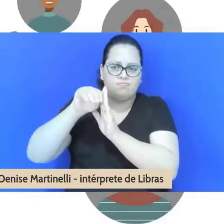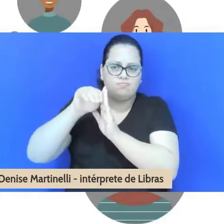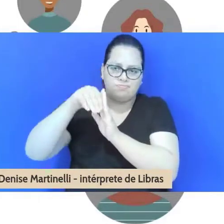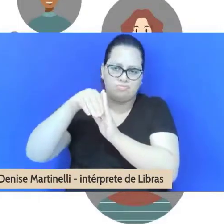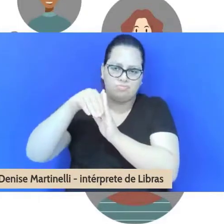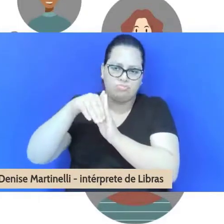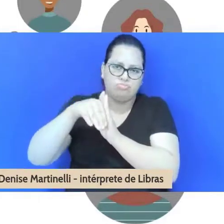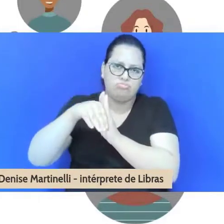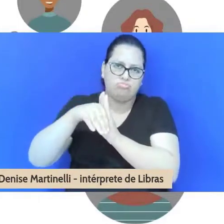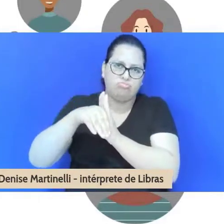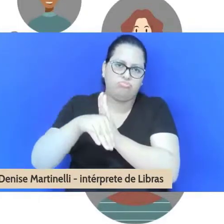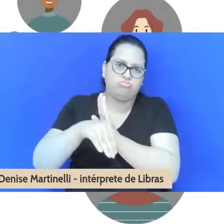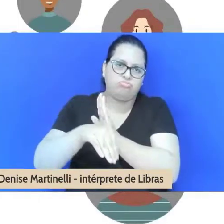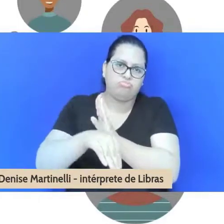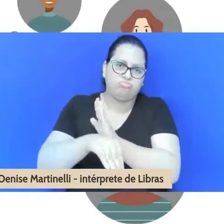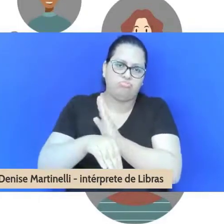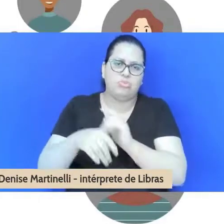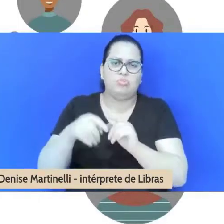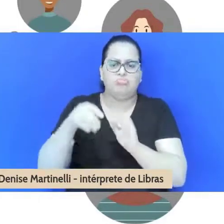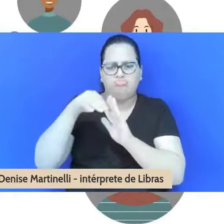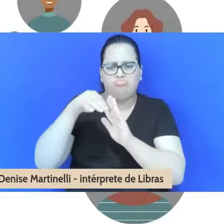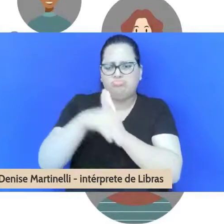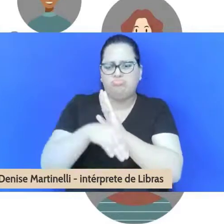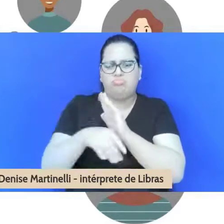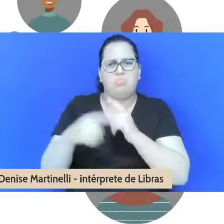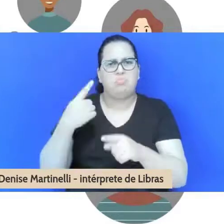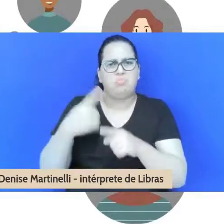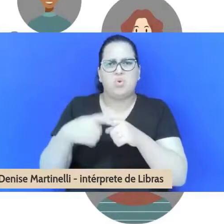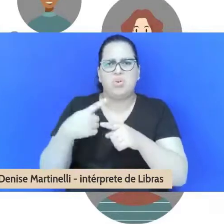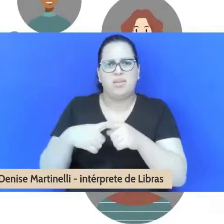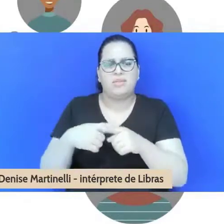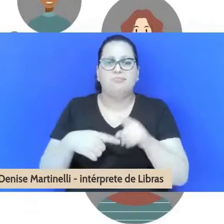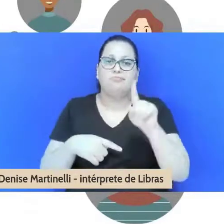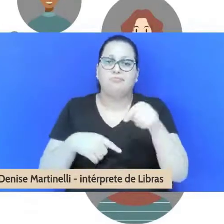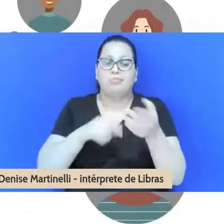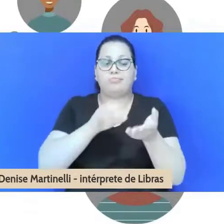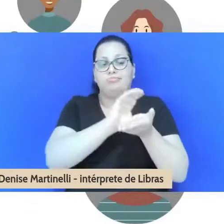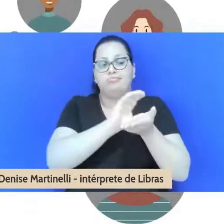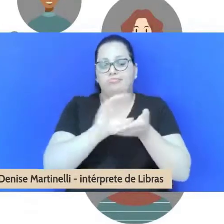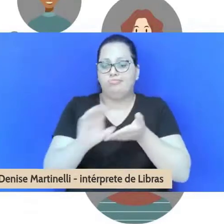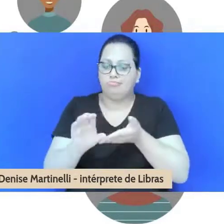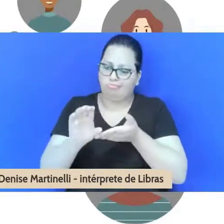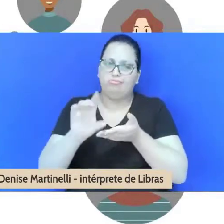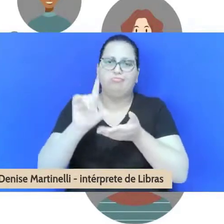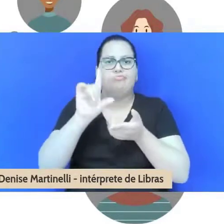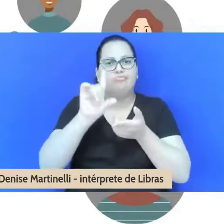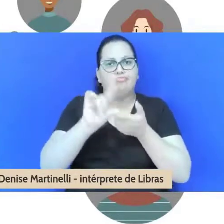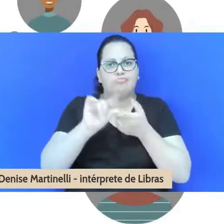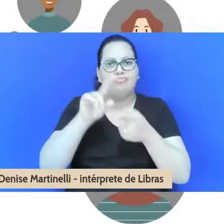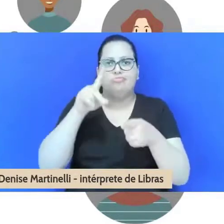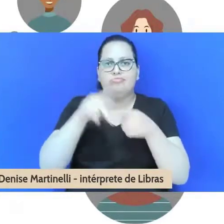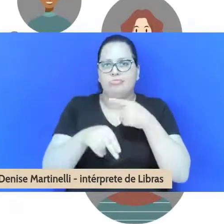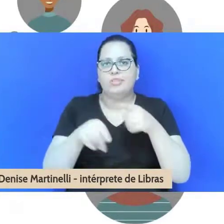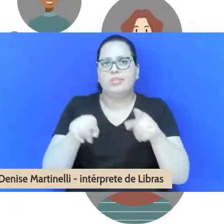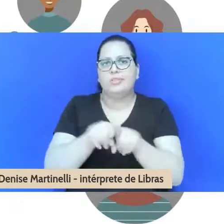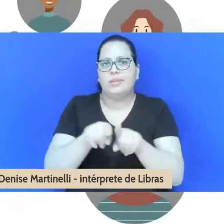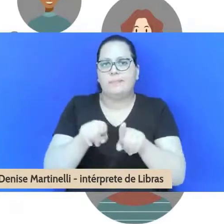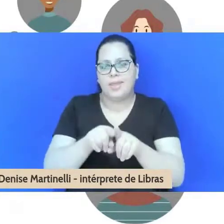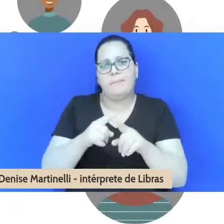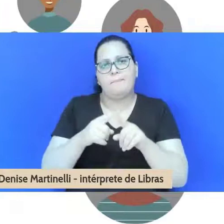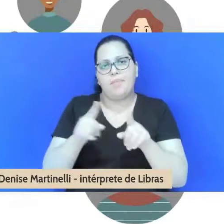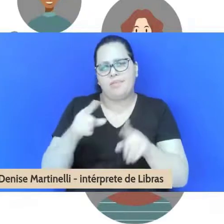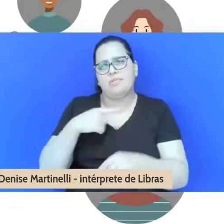A questão do financiamento é um desses motivos, um motivo importante, mas há outros. E aí temos que fazer uma reflexão.